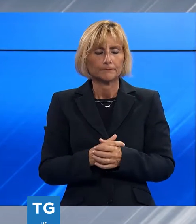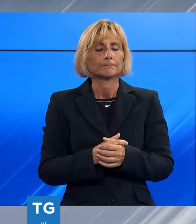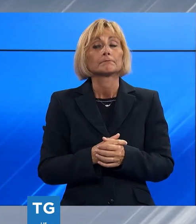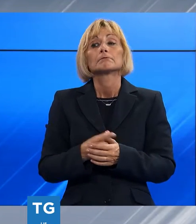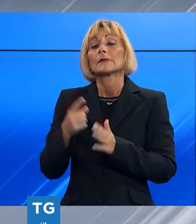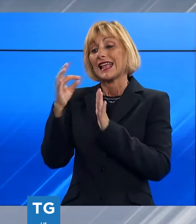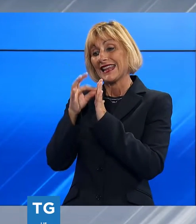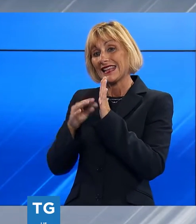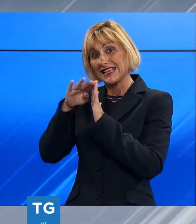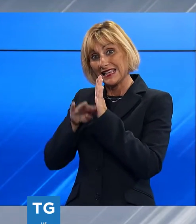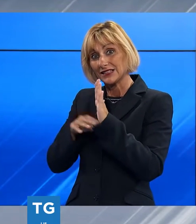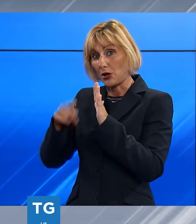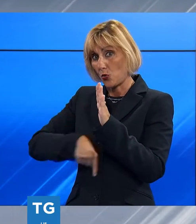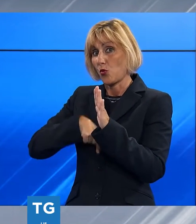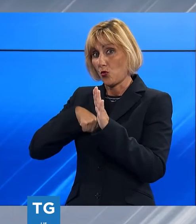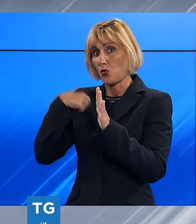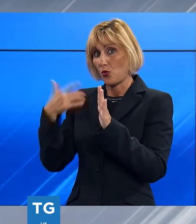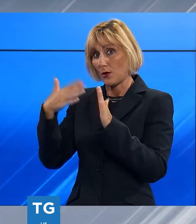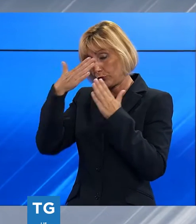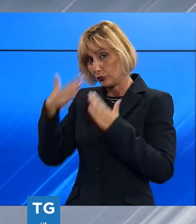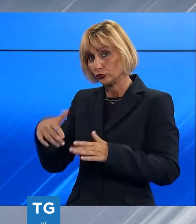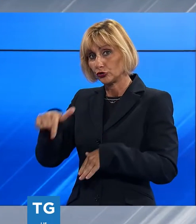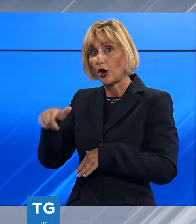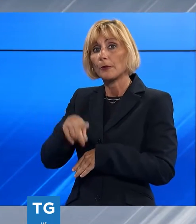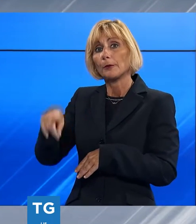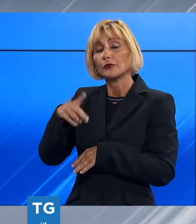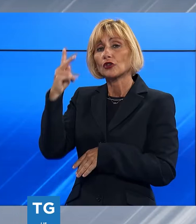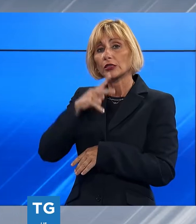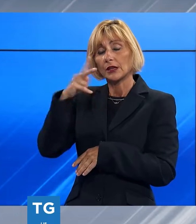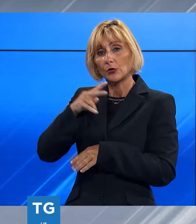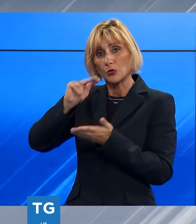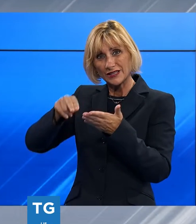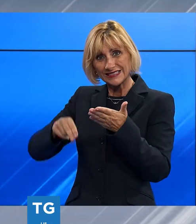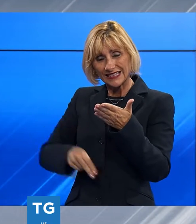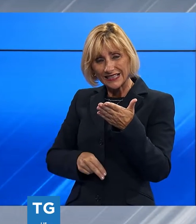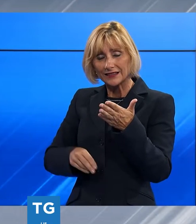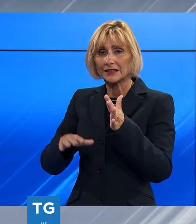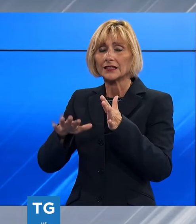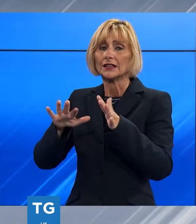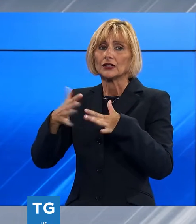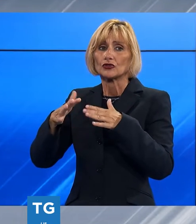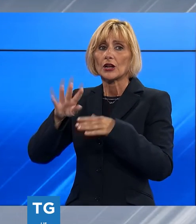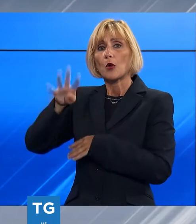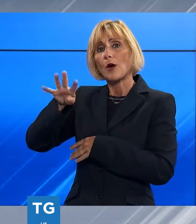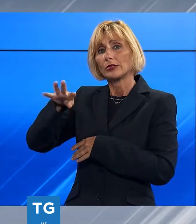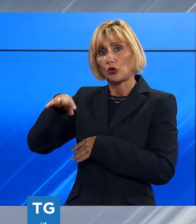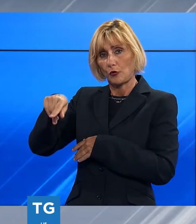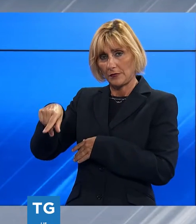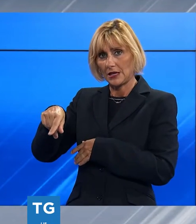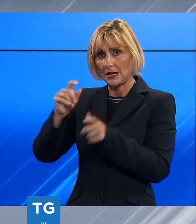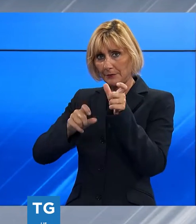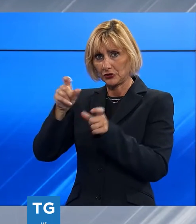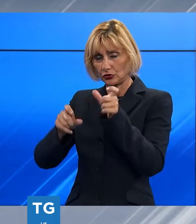purtroppo nella provincia di Lucca gli iscritti sono all'incirca oltre 4 mila,